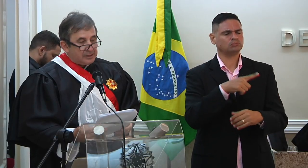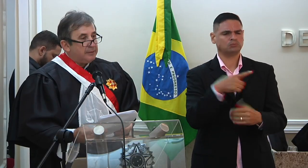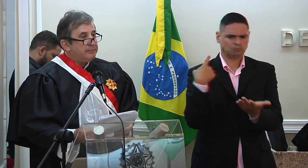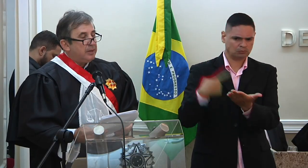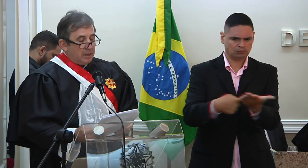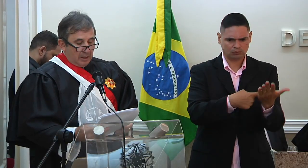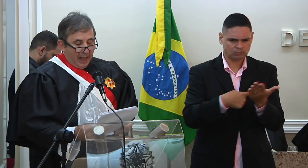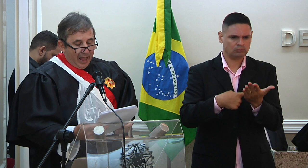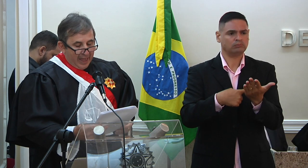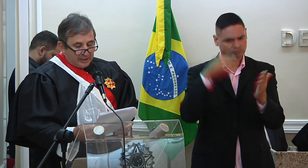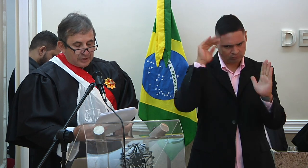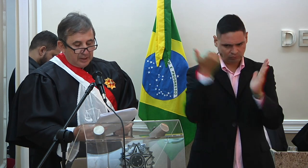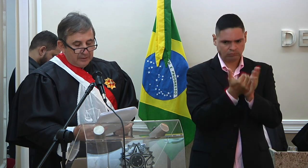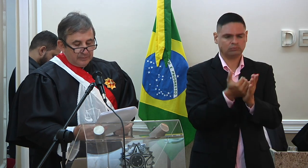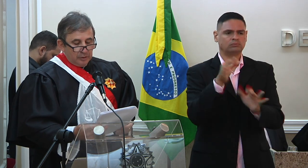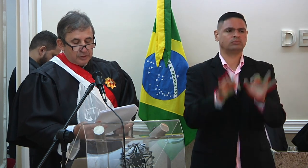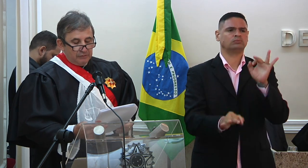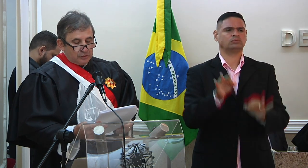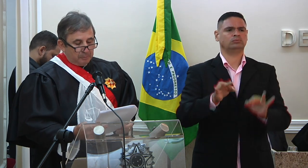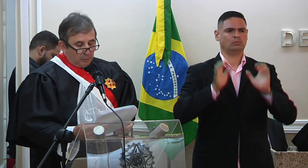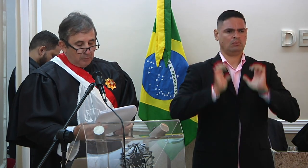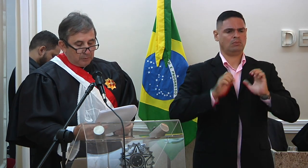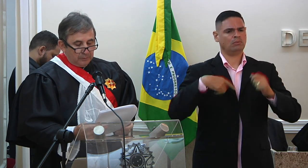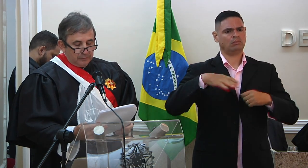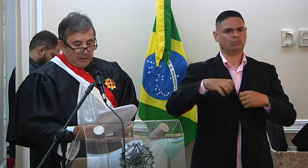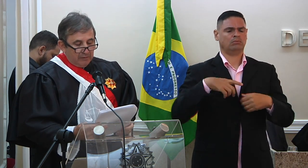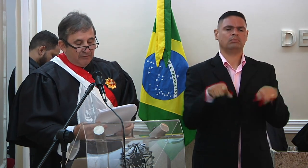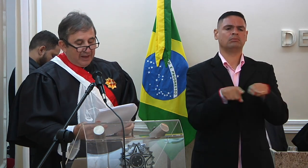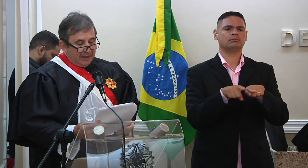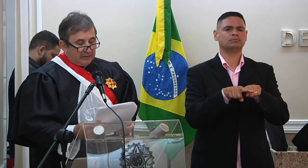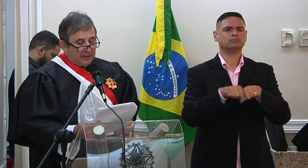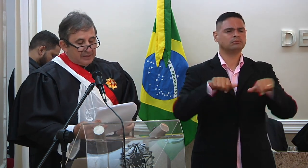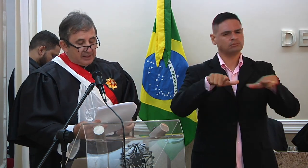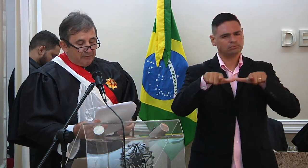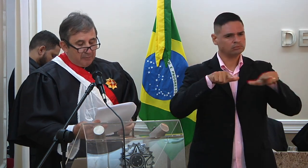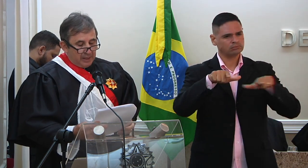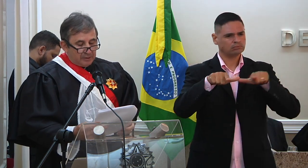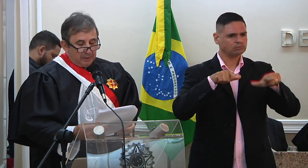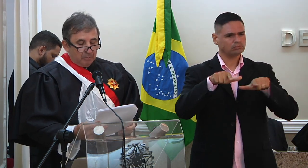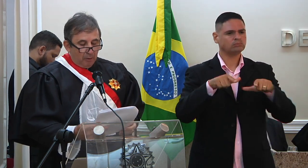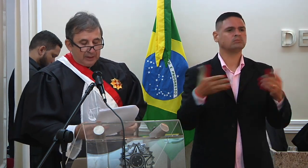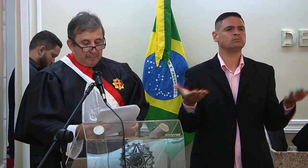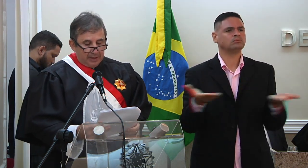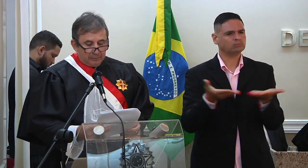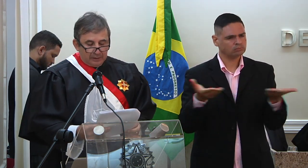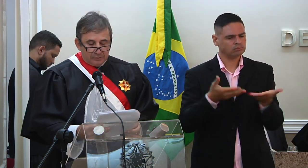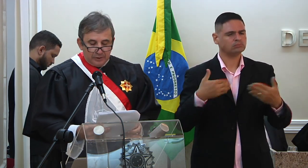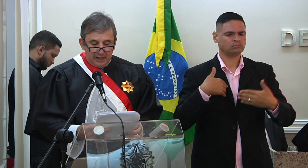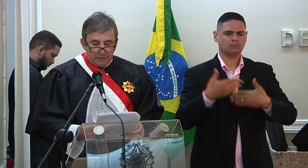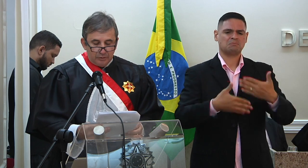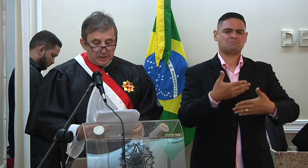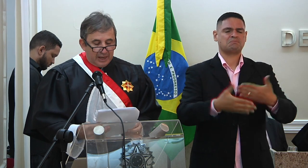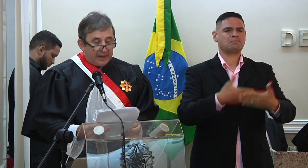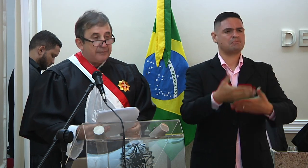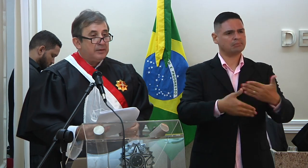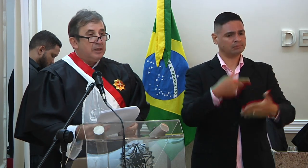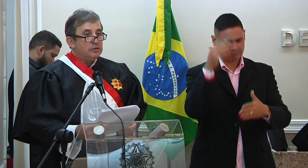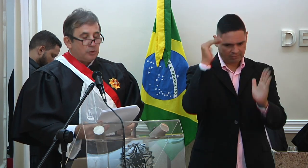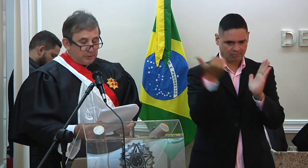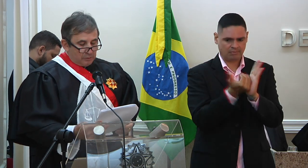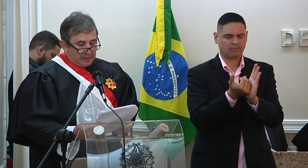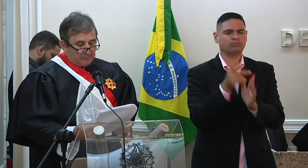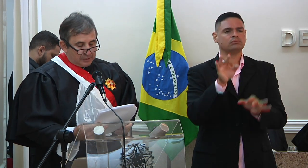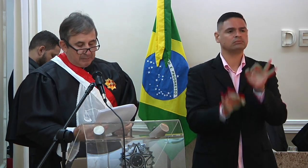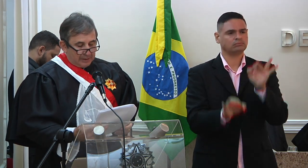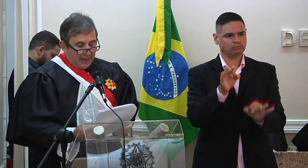com a Justiça, a ética e o serviço público, velando intensavelmente pelo bom andamento das unidades judiciárias